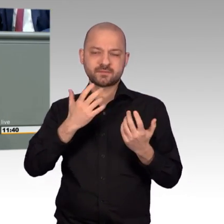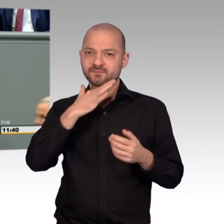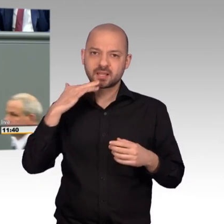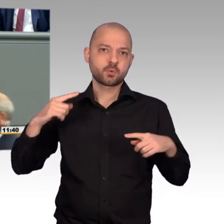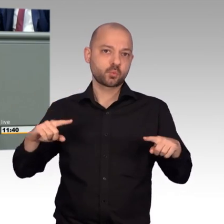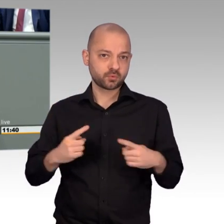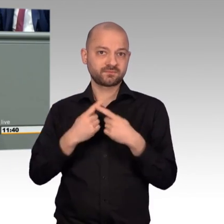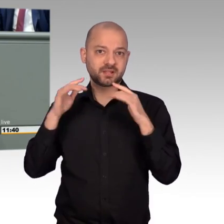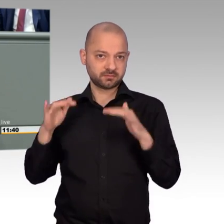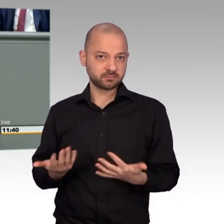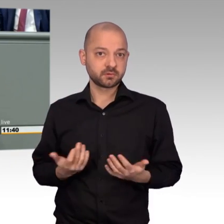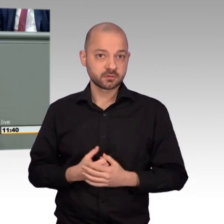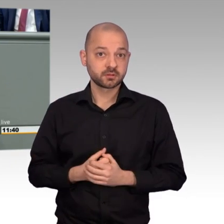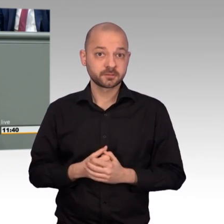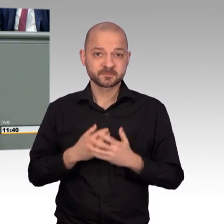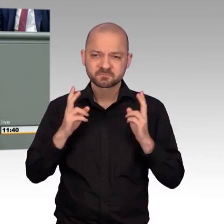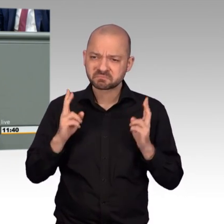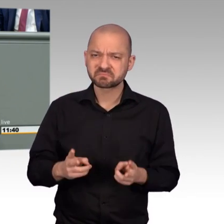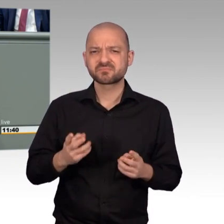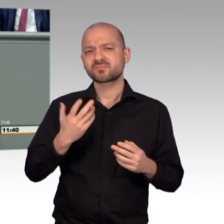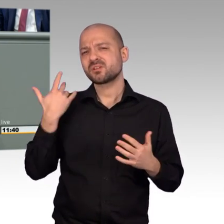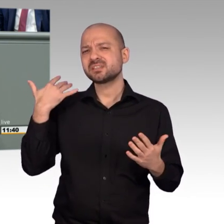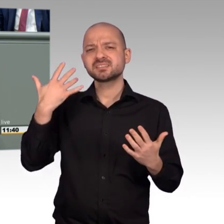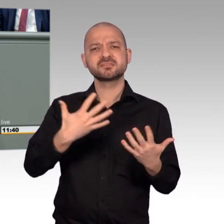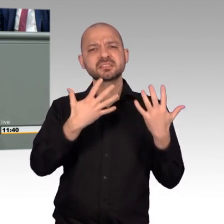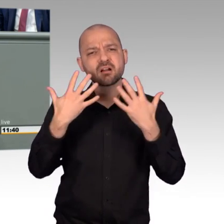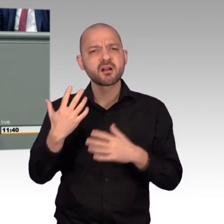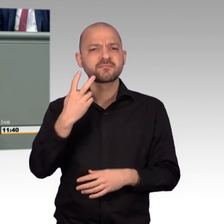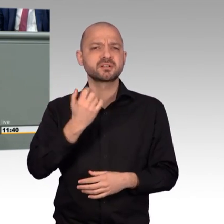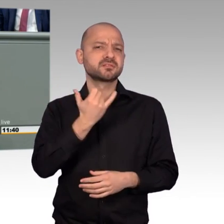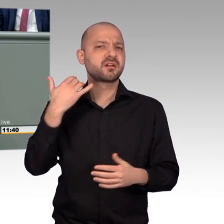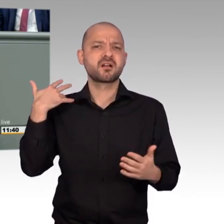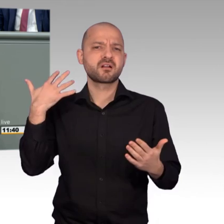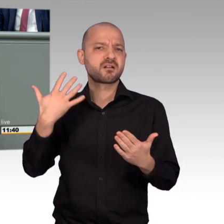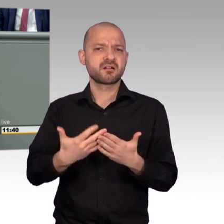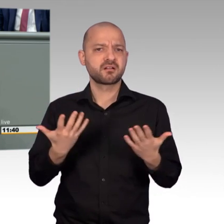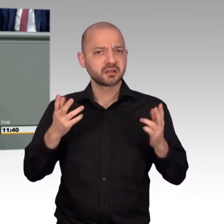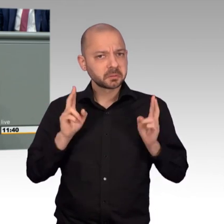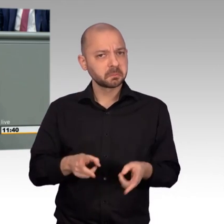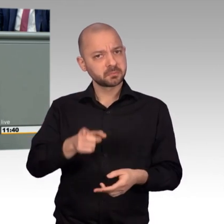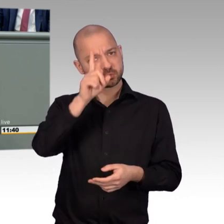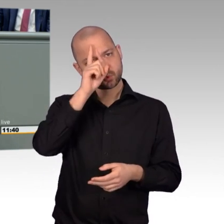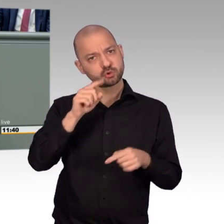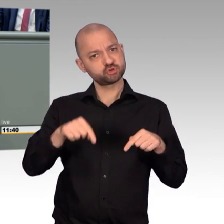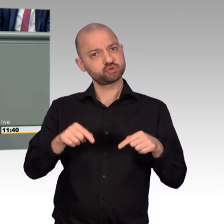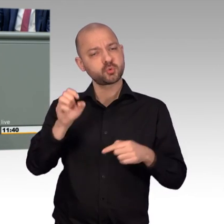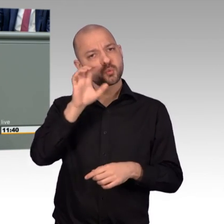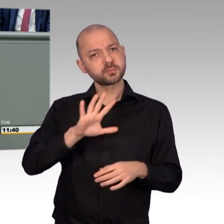Leider sind weitere Konflikte am Horizont erkennbar. Jahrzehntelang hat es keine deutsche bzw. europäische